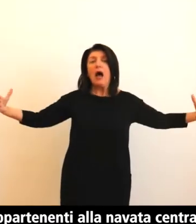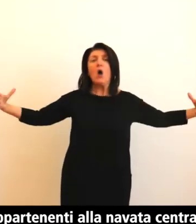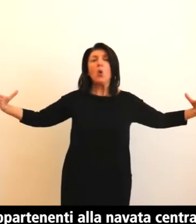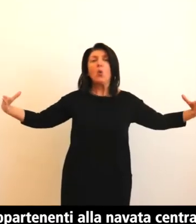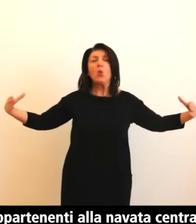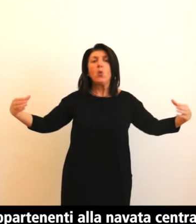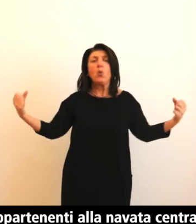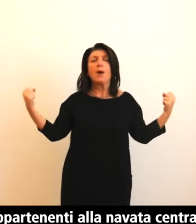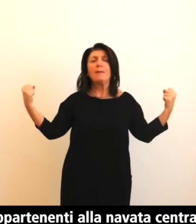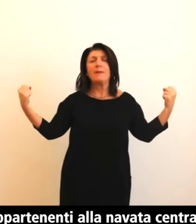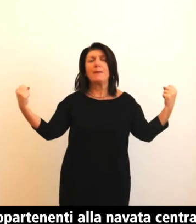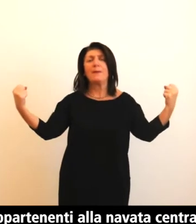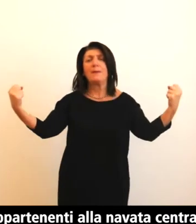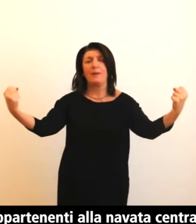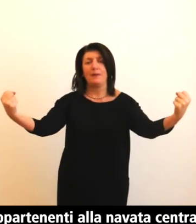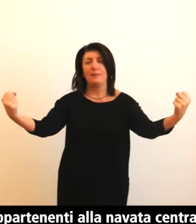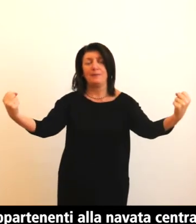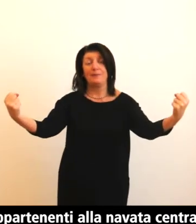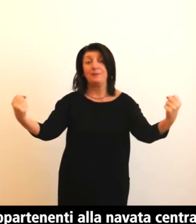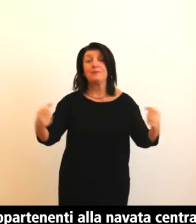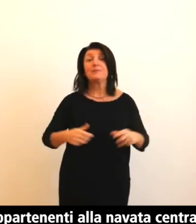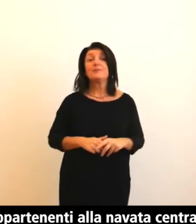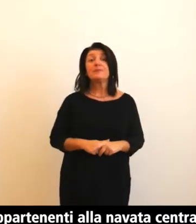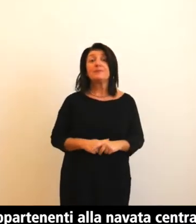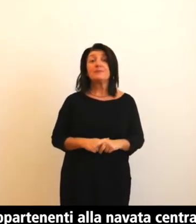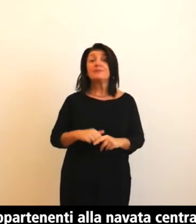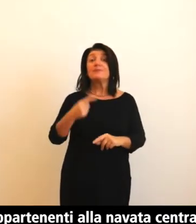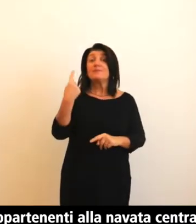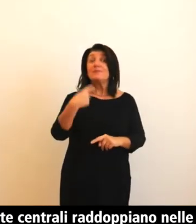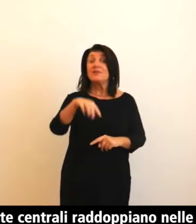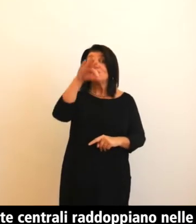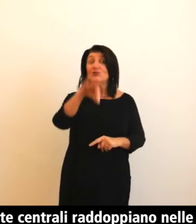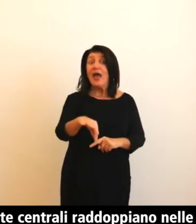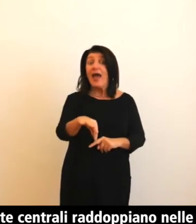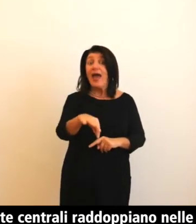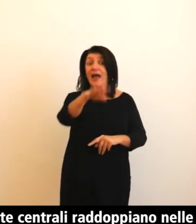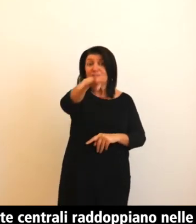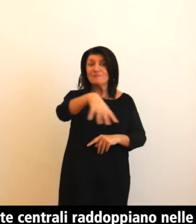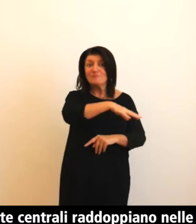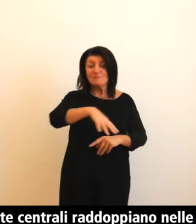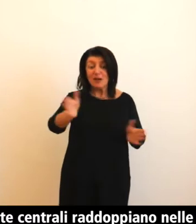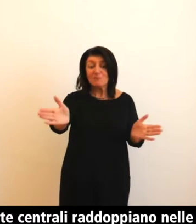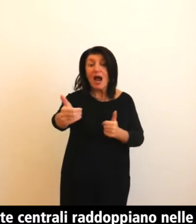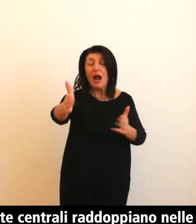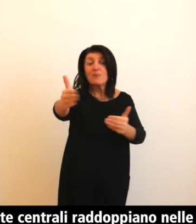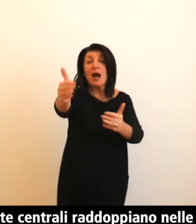ridotte delle navate laterali. Le quattro campate centrali raddoppiano nelle